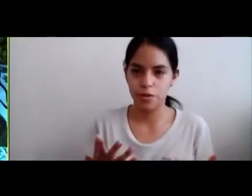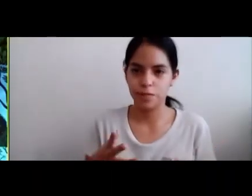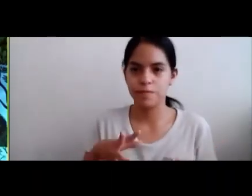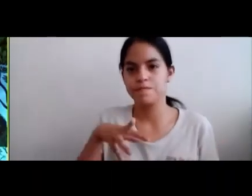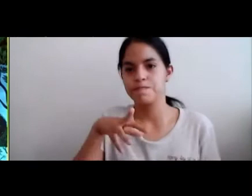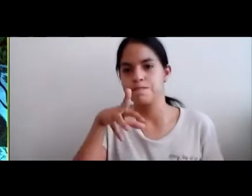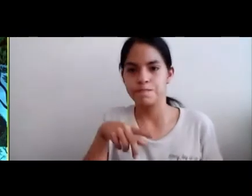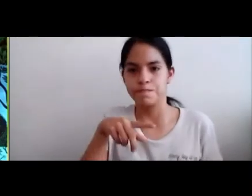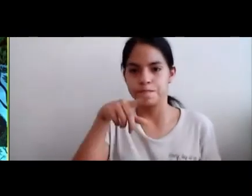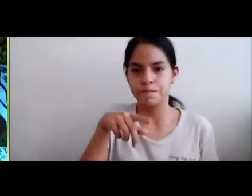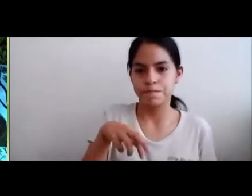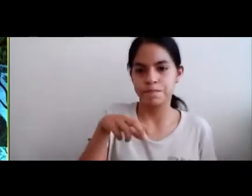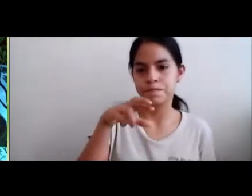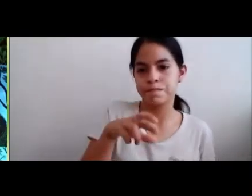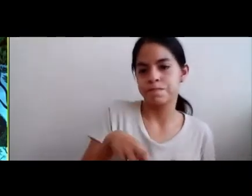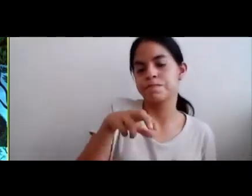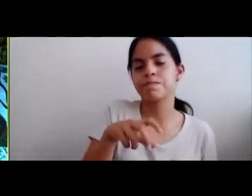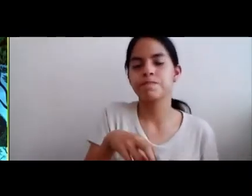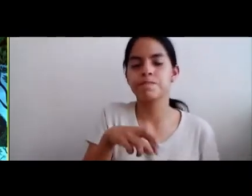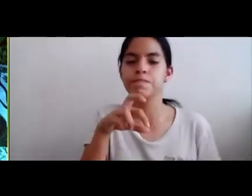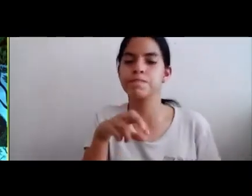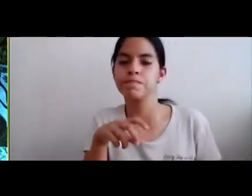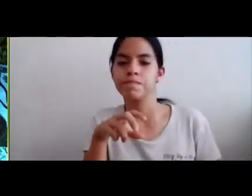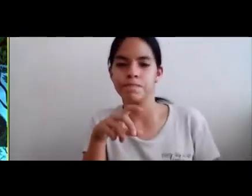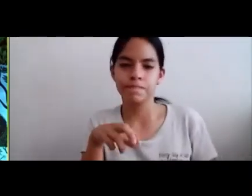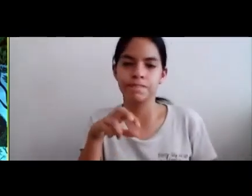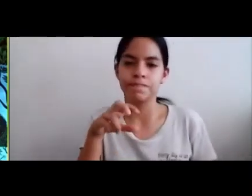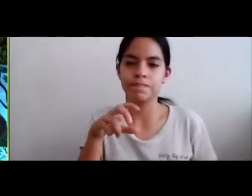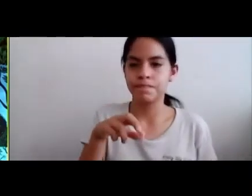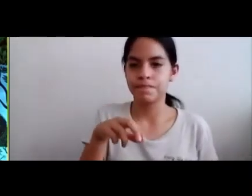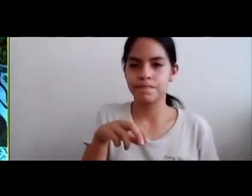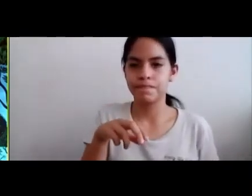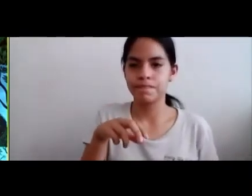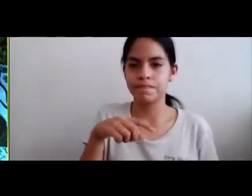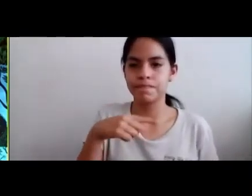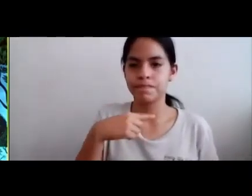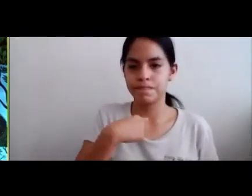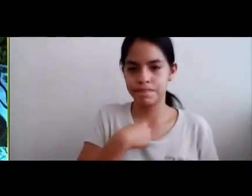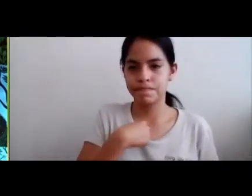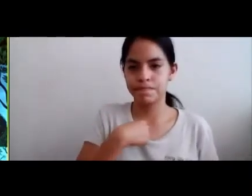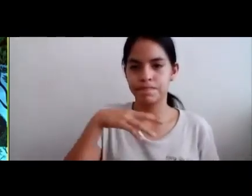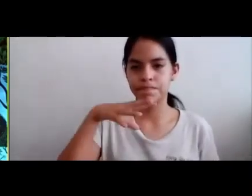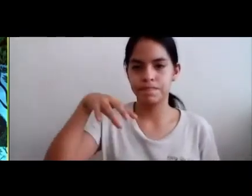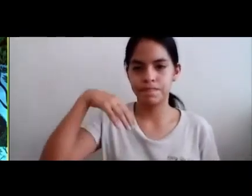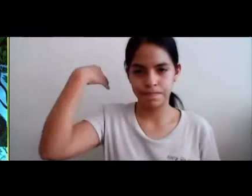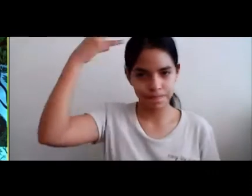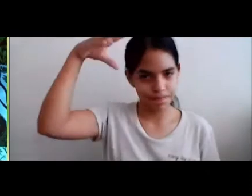Entonces Un día Un príncipe Iba caminando Cerca del palacio